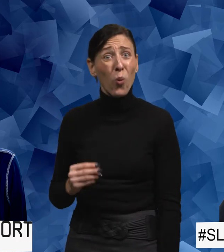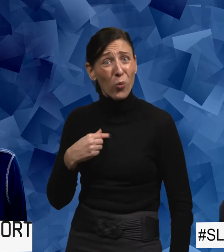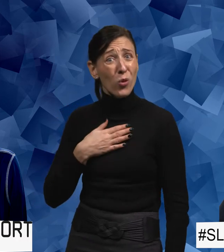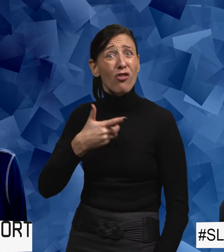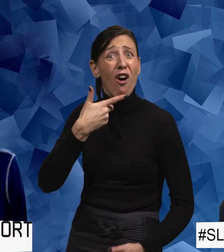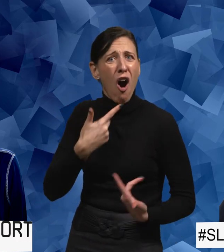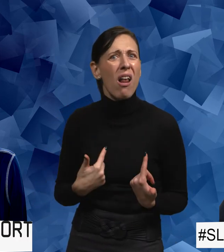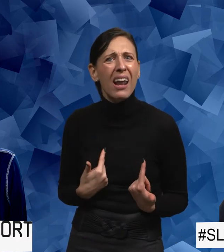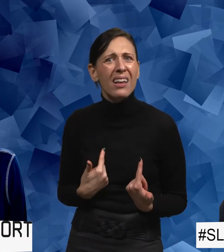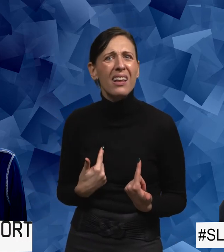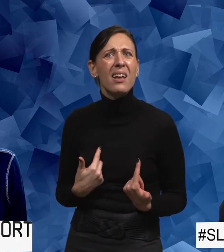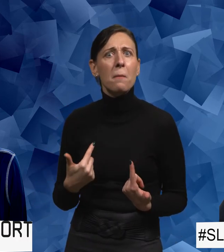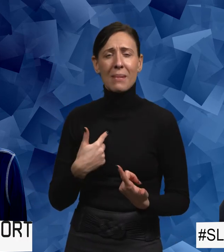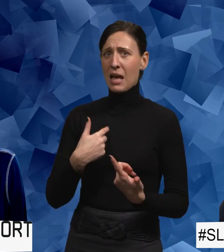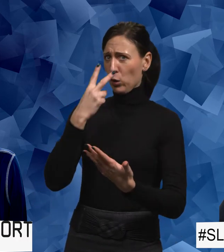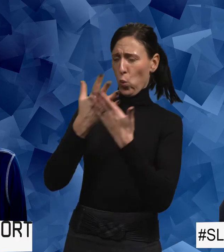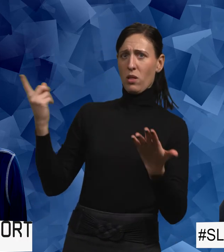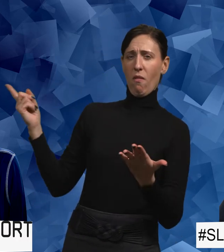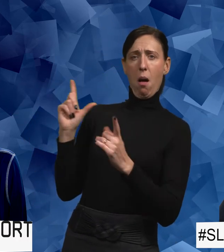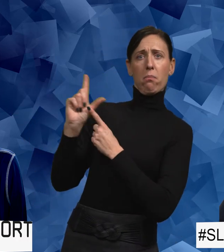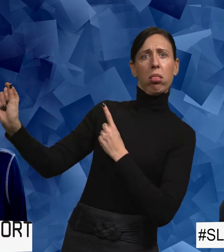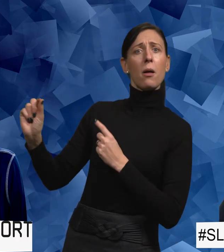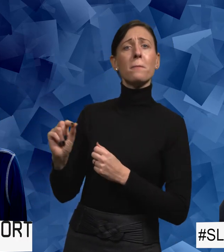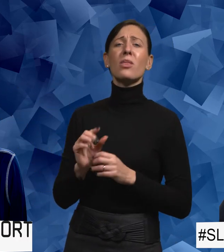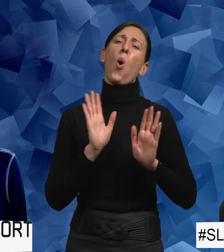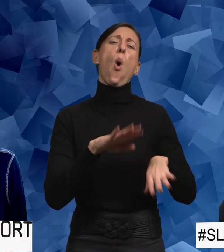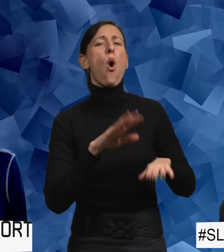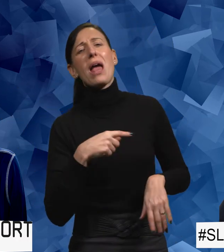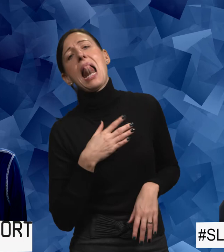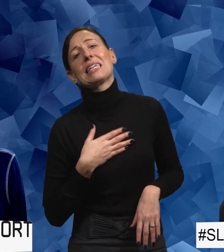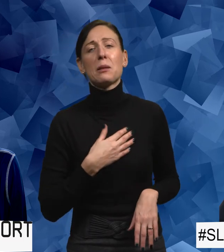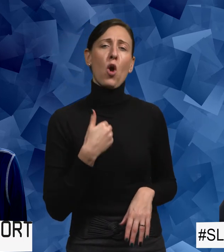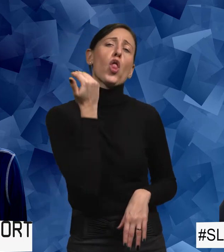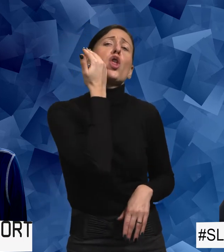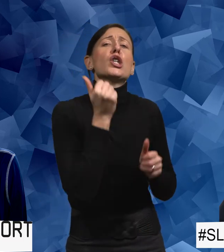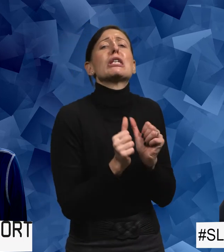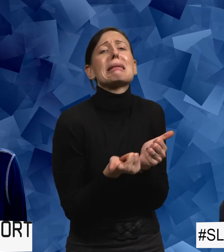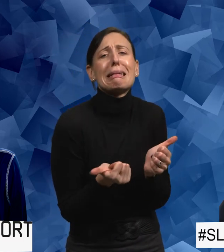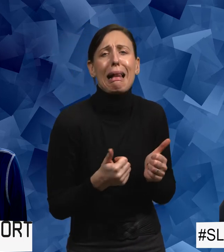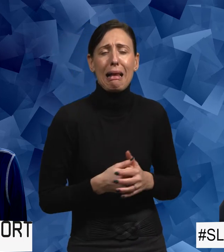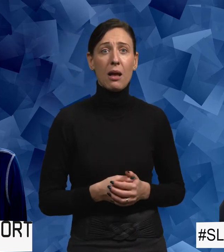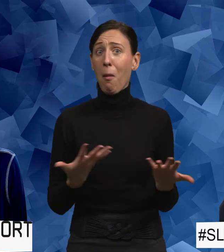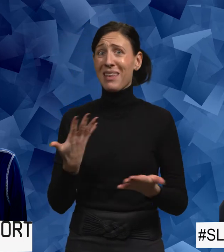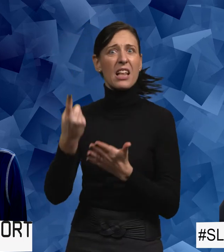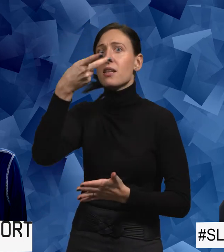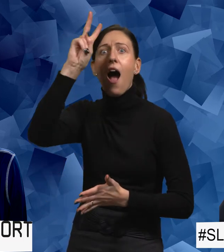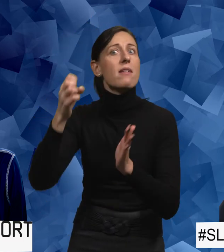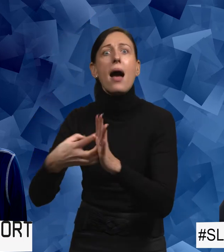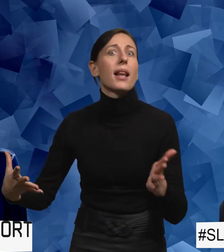sa jag. Men jag såg ju inte att han var på väg. Ja, ja, jag är ledsen så men jag är nyskild. Och fan vad det är för en jävla anledning.